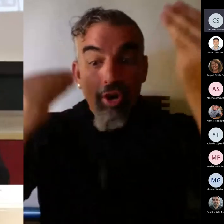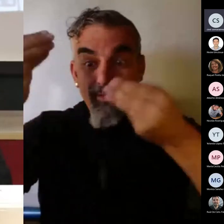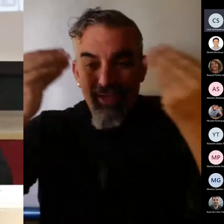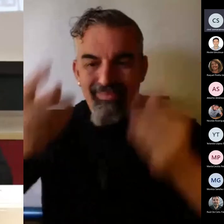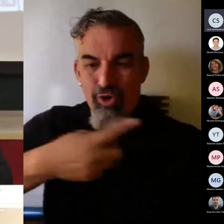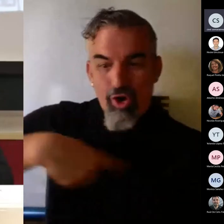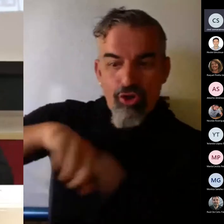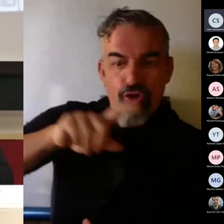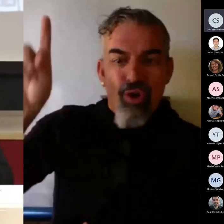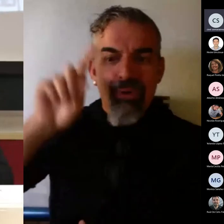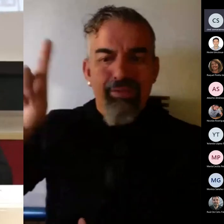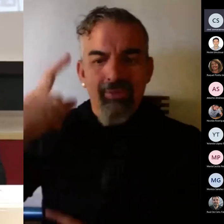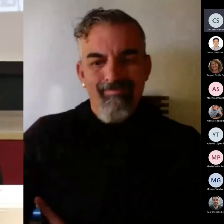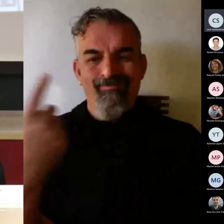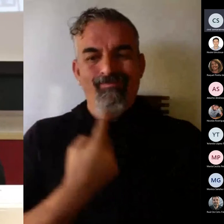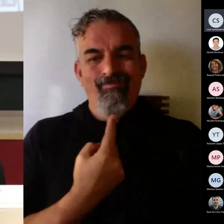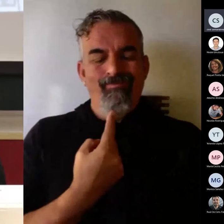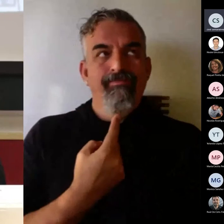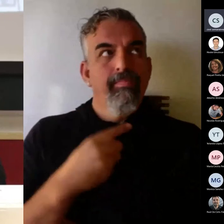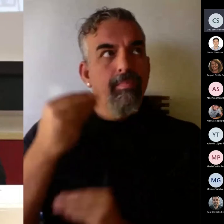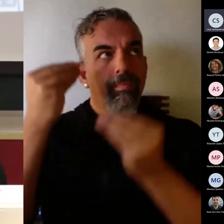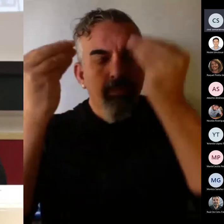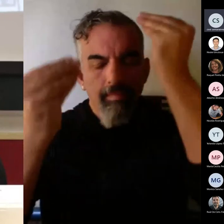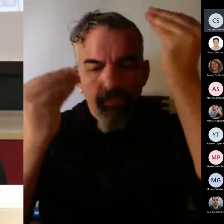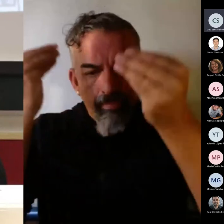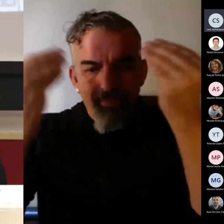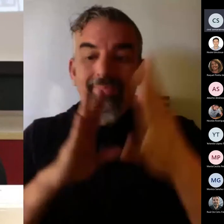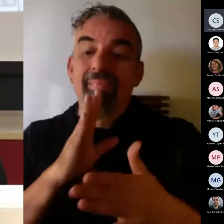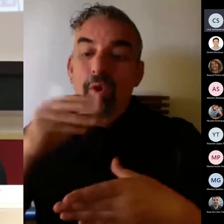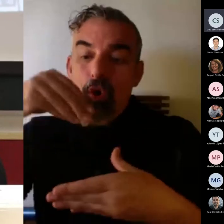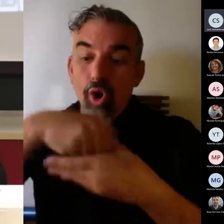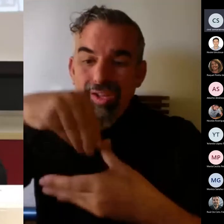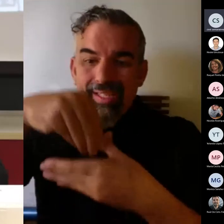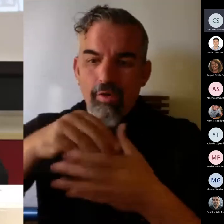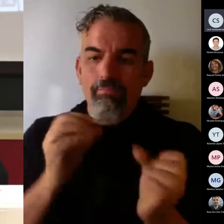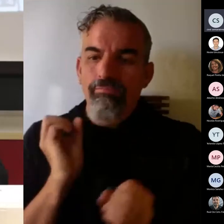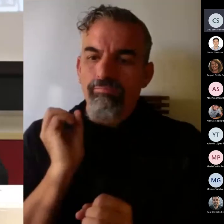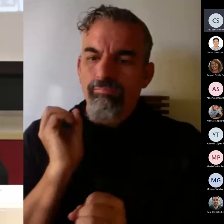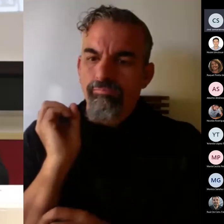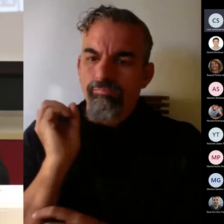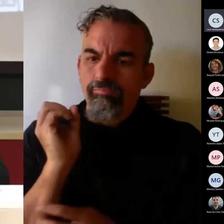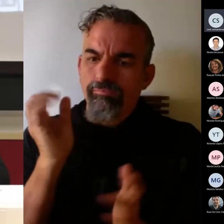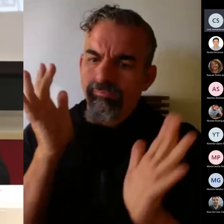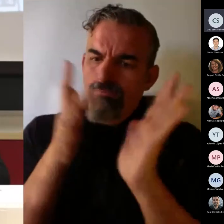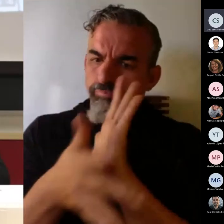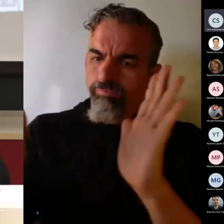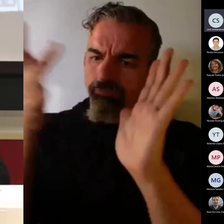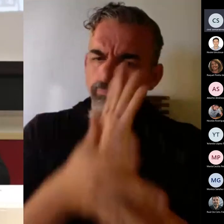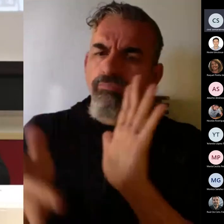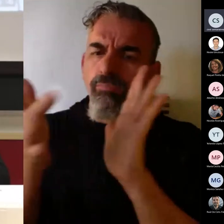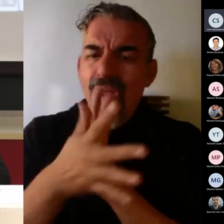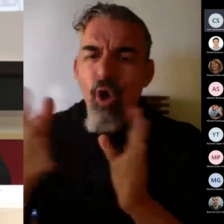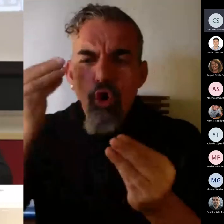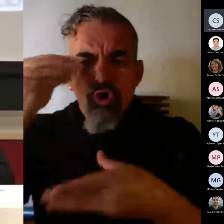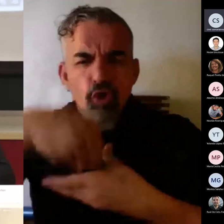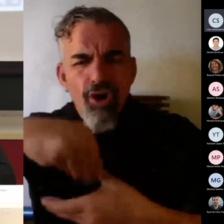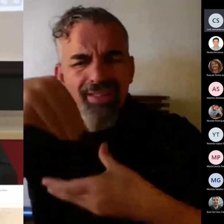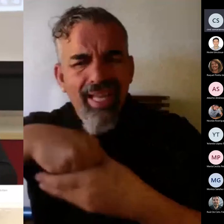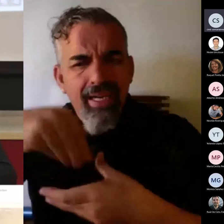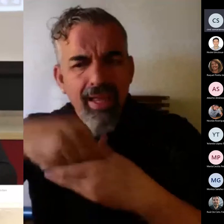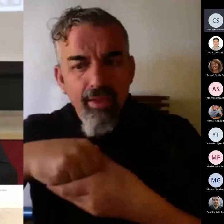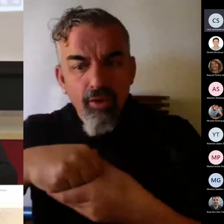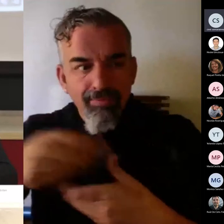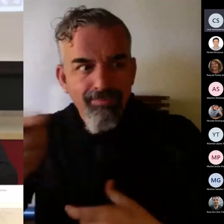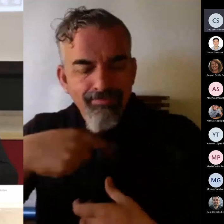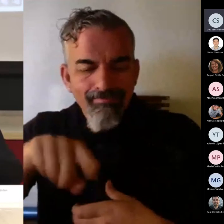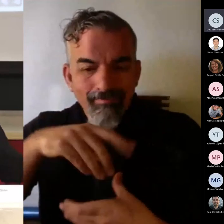alguna forma a reflexionar sobre los contenidos que estamos compartiendo. y en esa reflexión sobre los contenidos que estamos aprendiendo